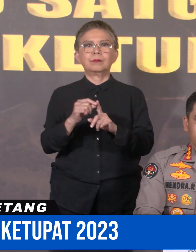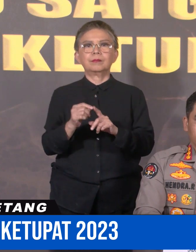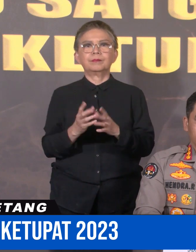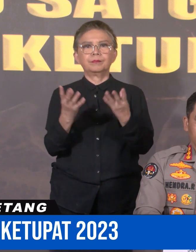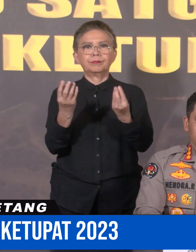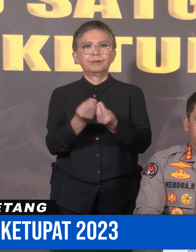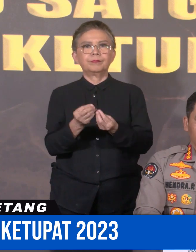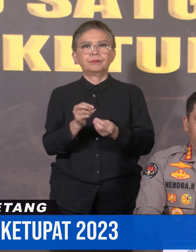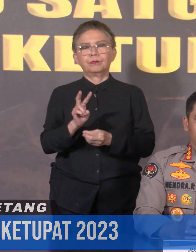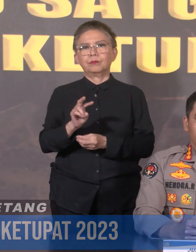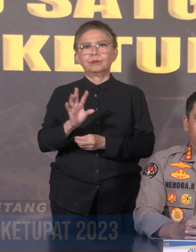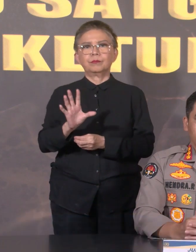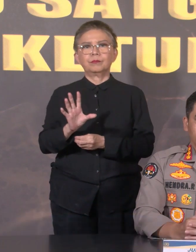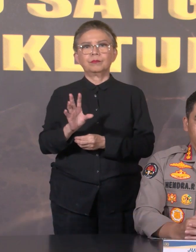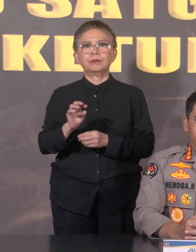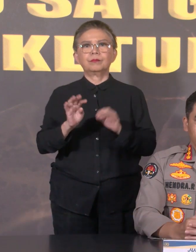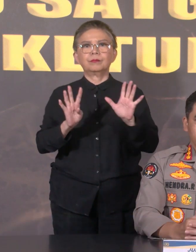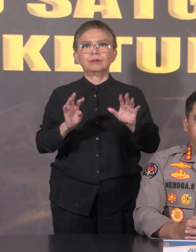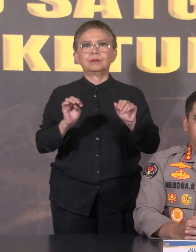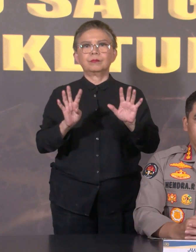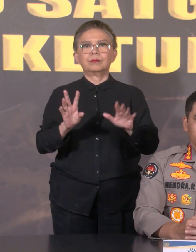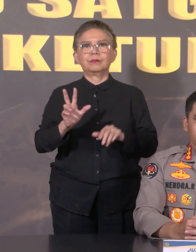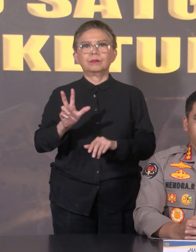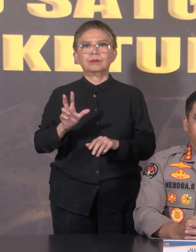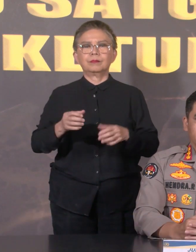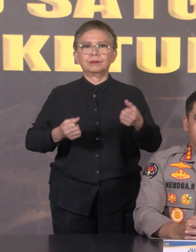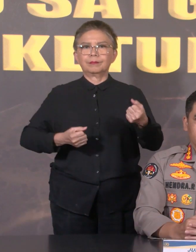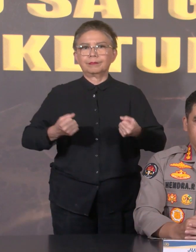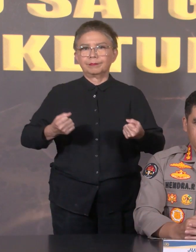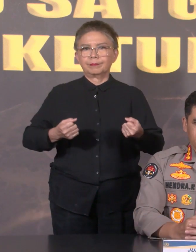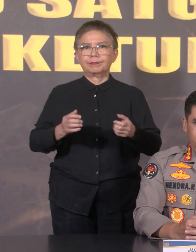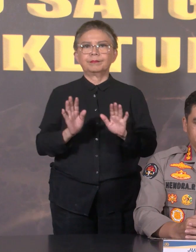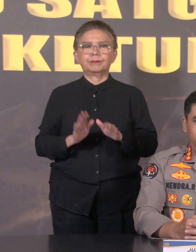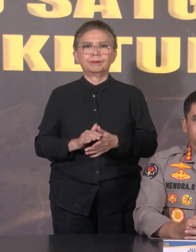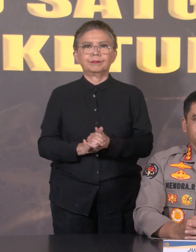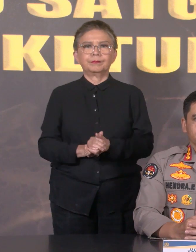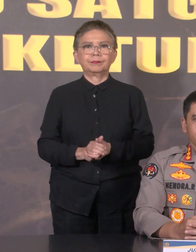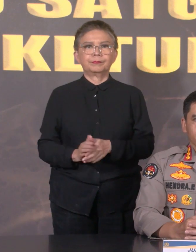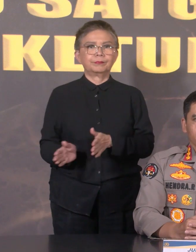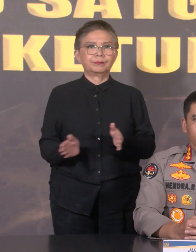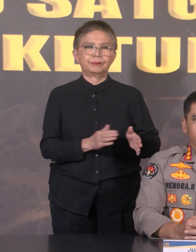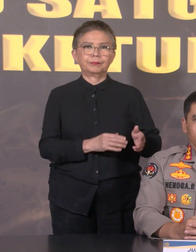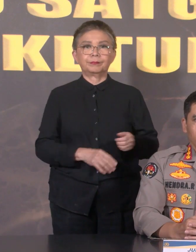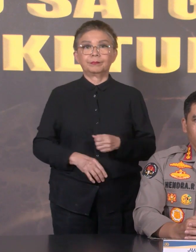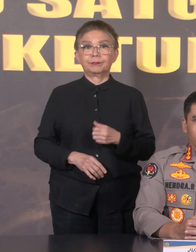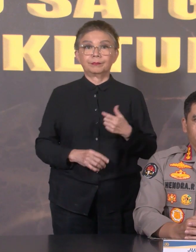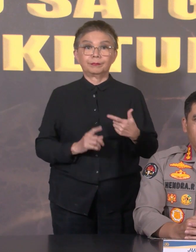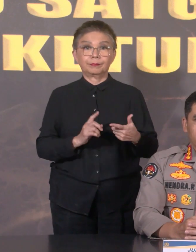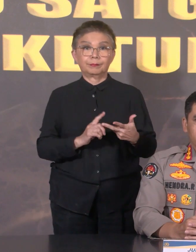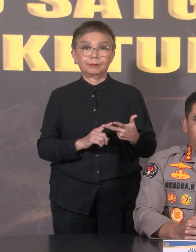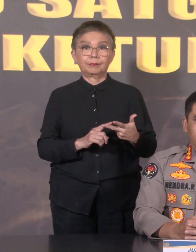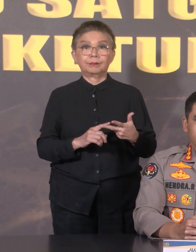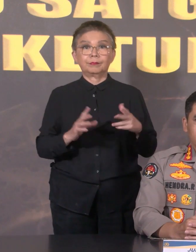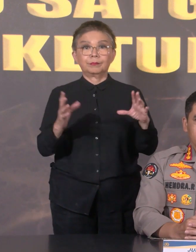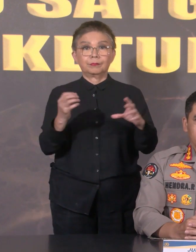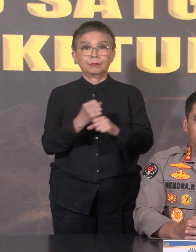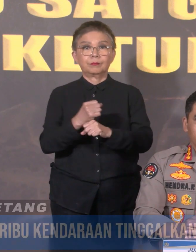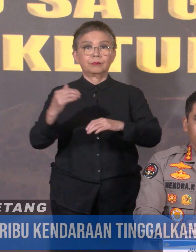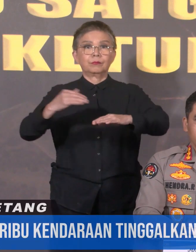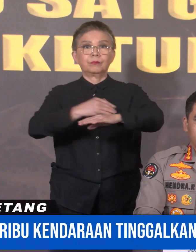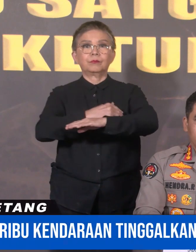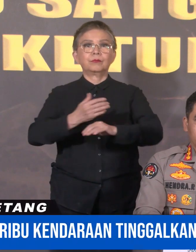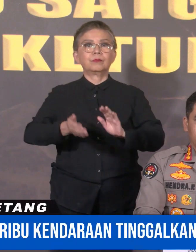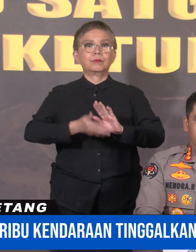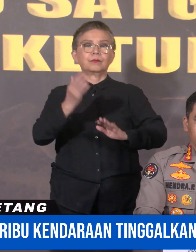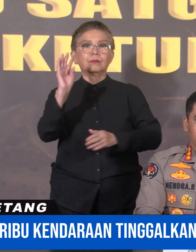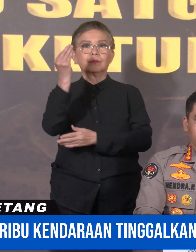Hurip sebanyak 25.993 kendaraan Volume arus lalu lintas